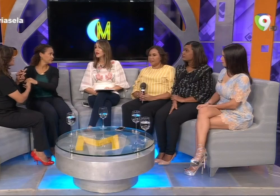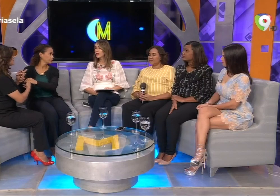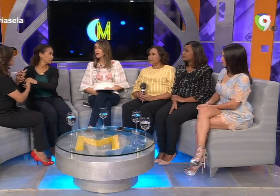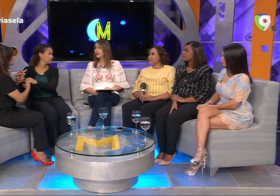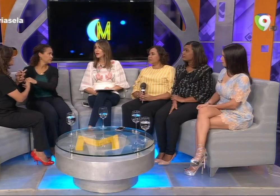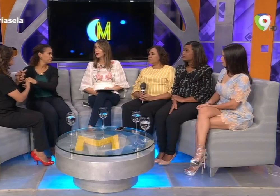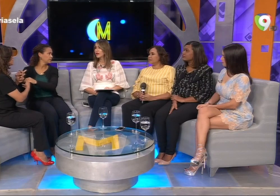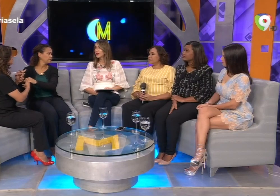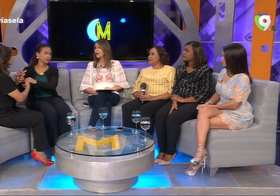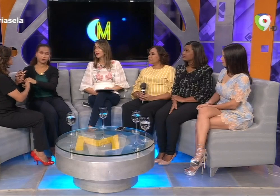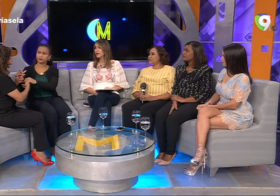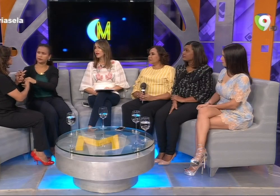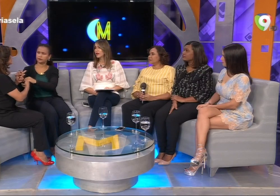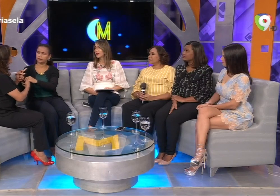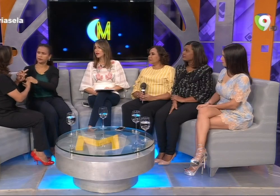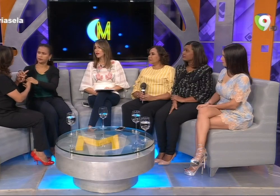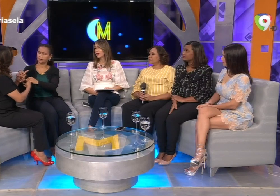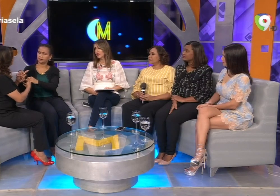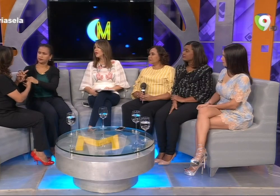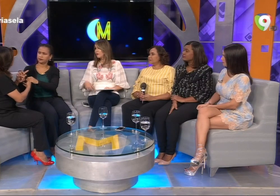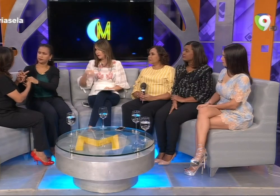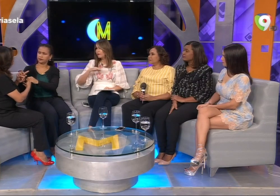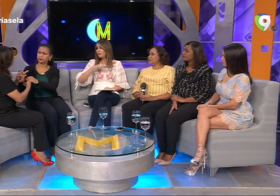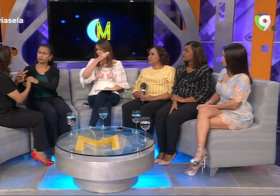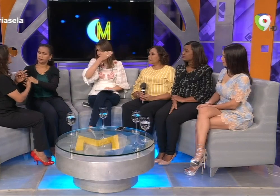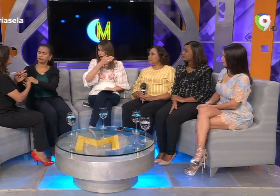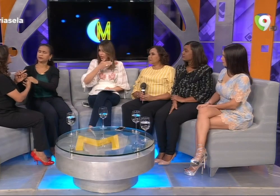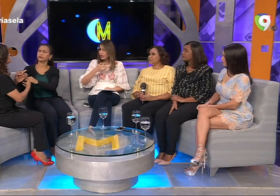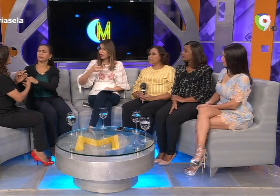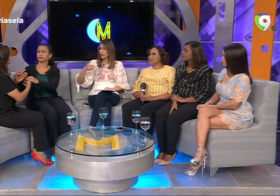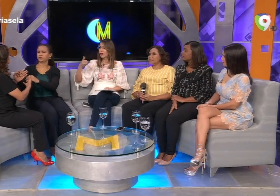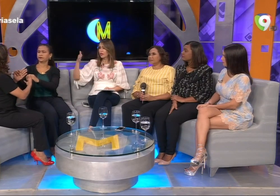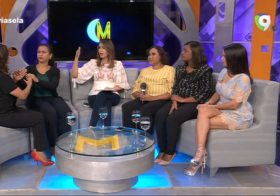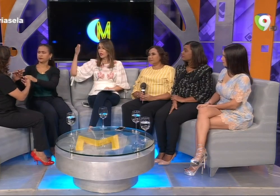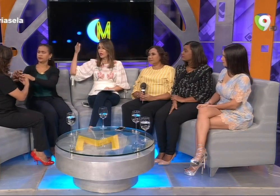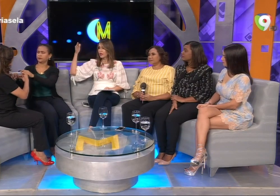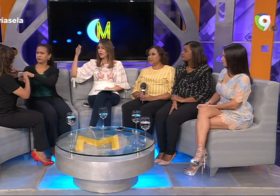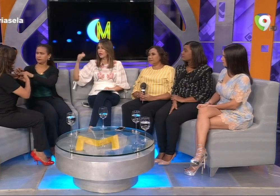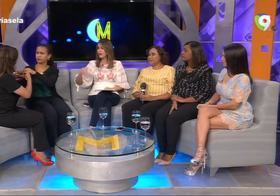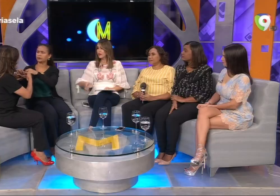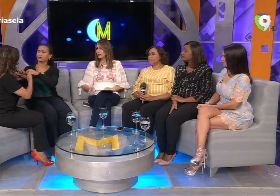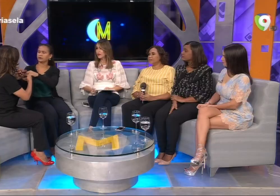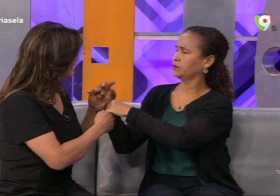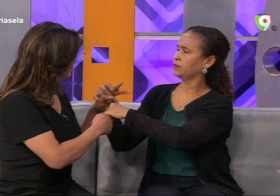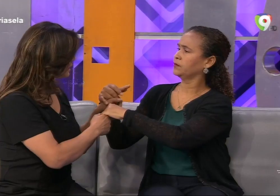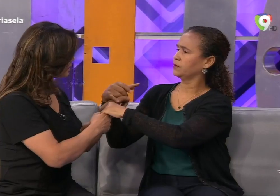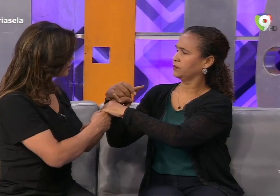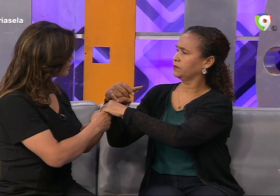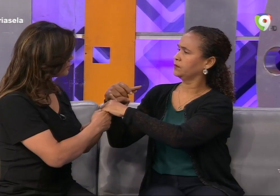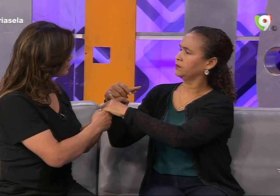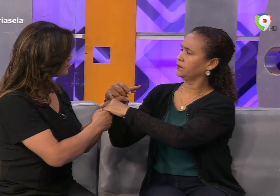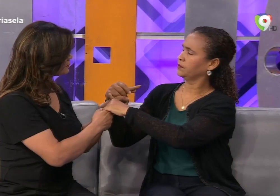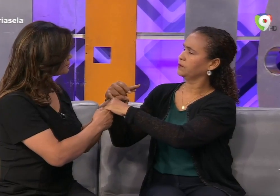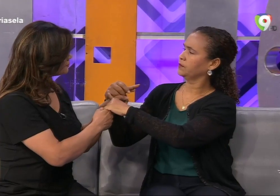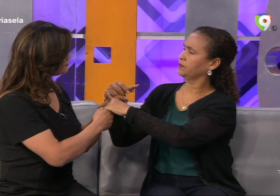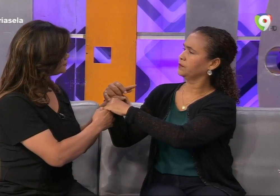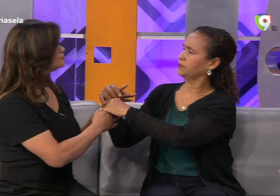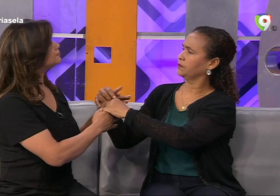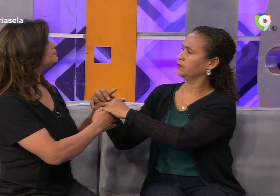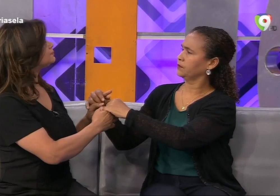pierden la visión, o sordos y después luego la audición. Pero por eso, por eso, fue